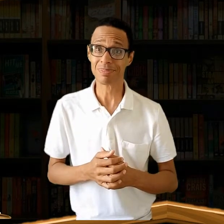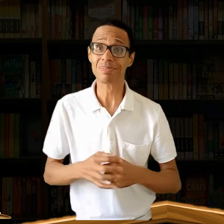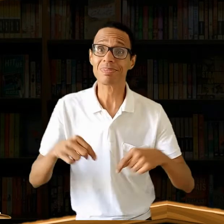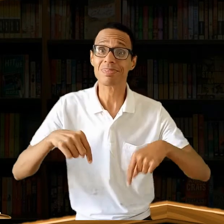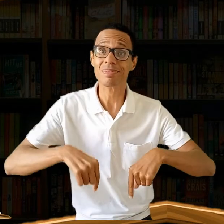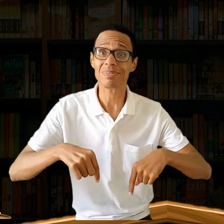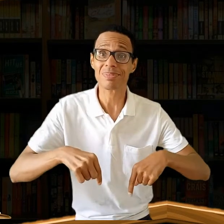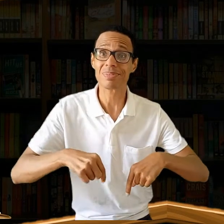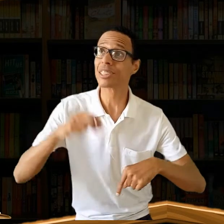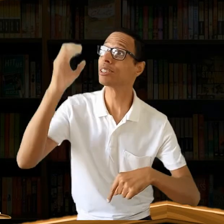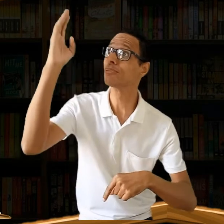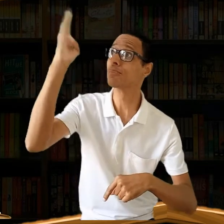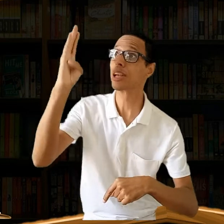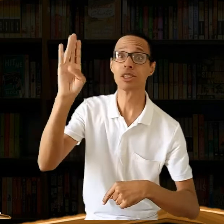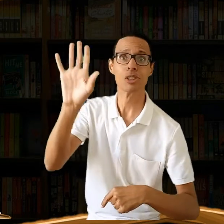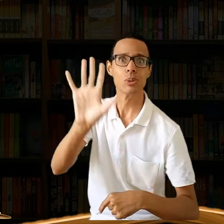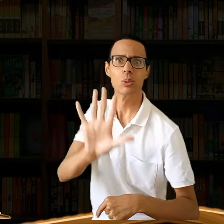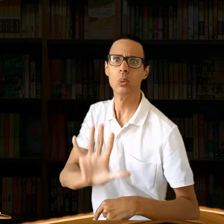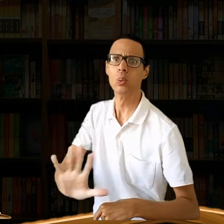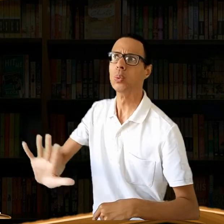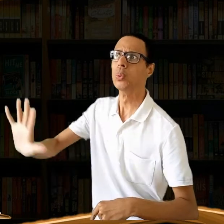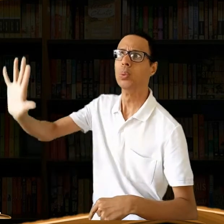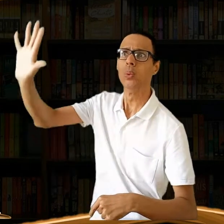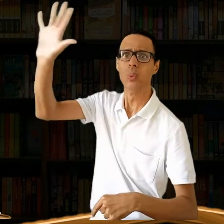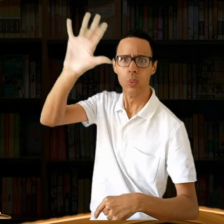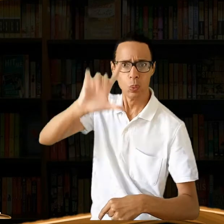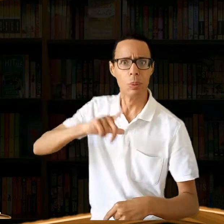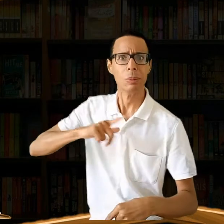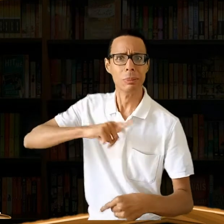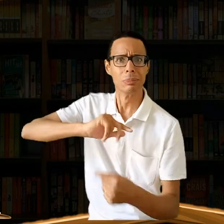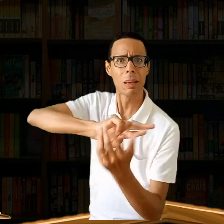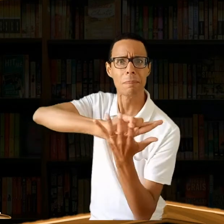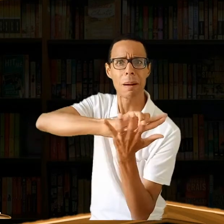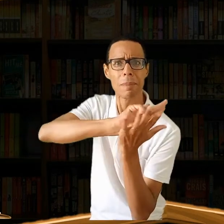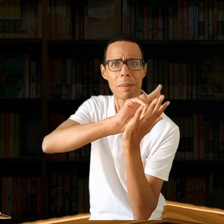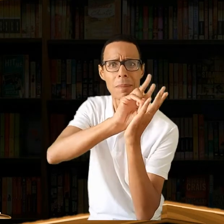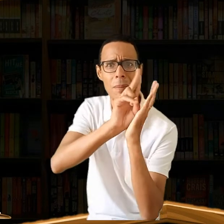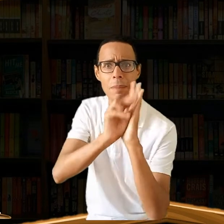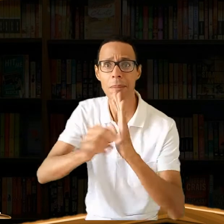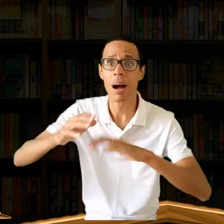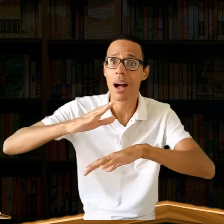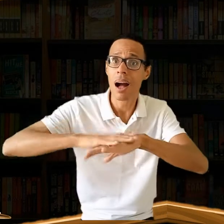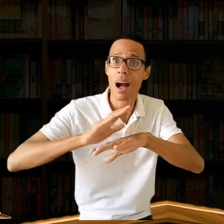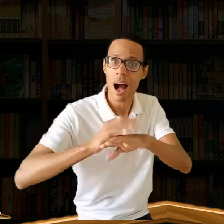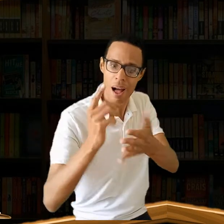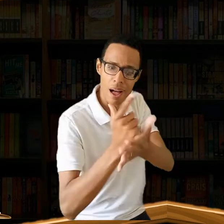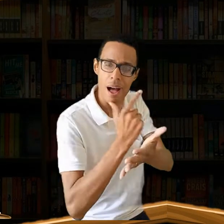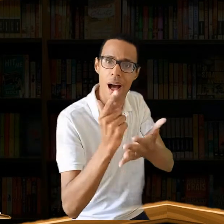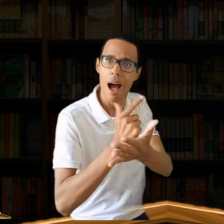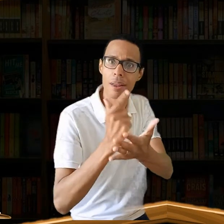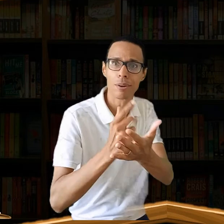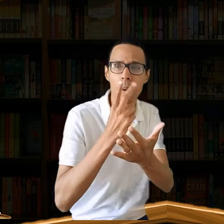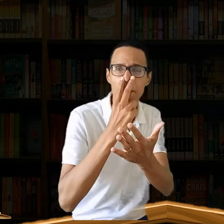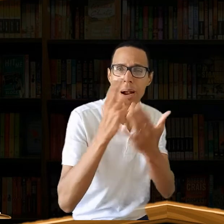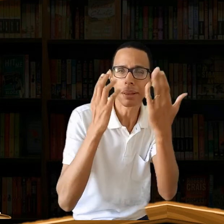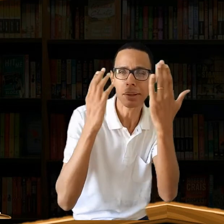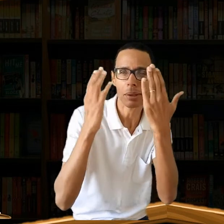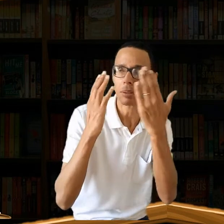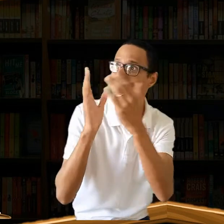Neste nosso imenso país, temos muitos autores que ainda estão, podemos assim dizer,